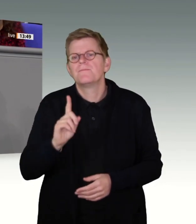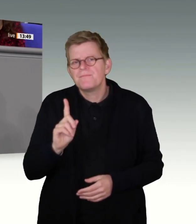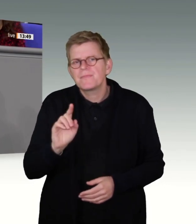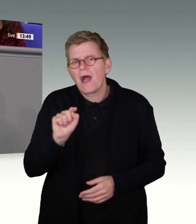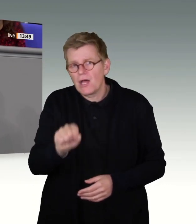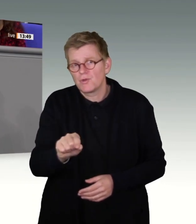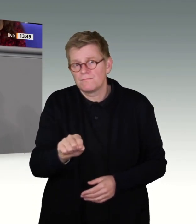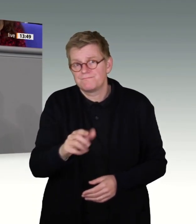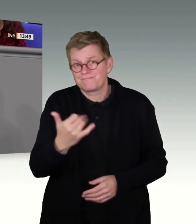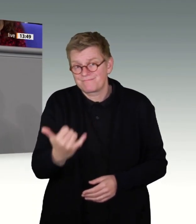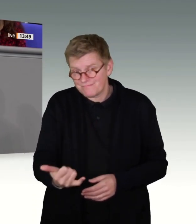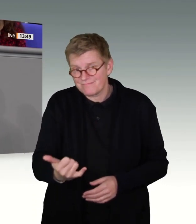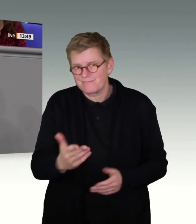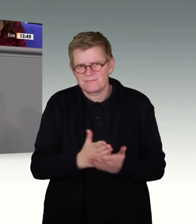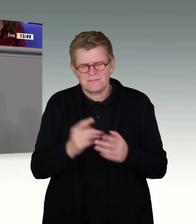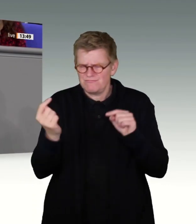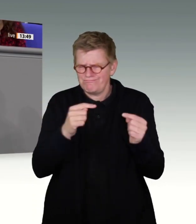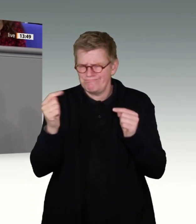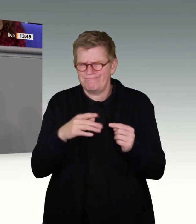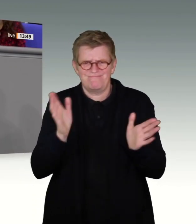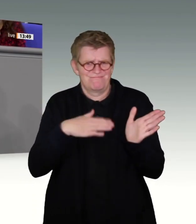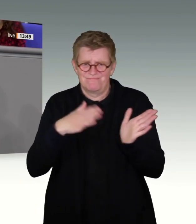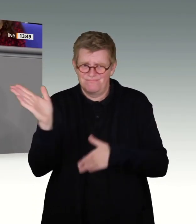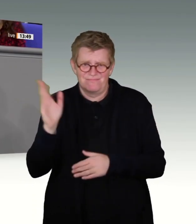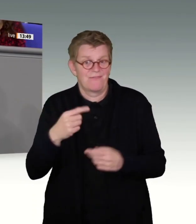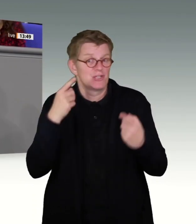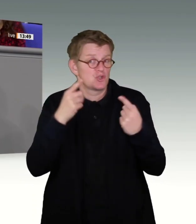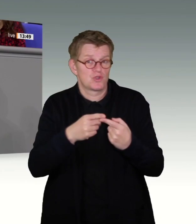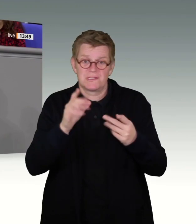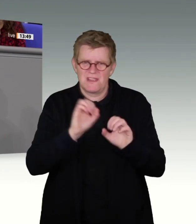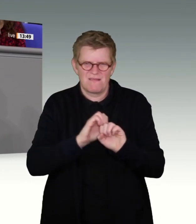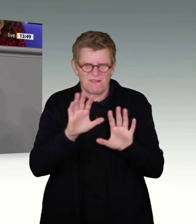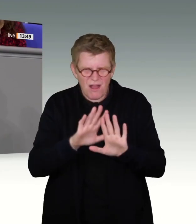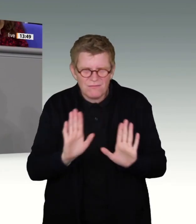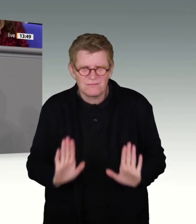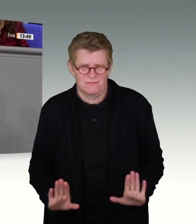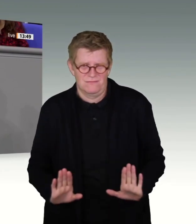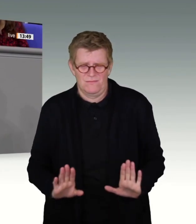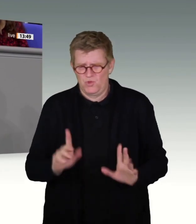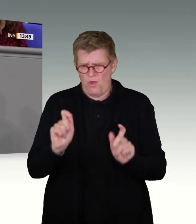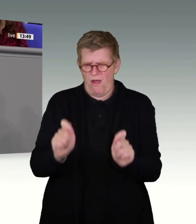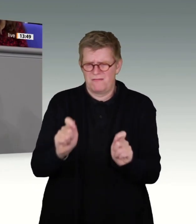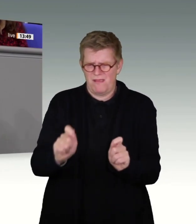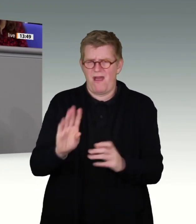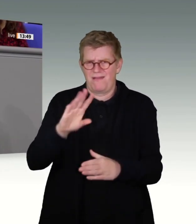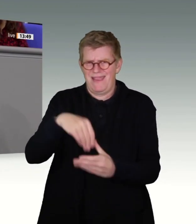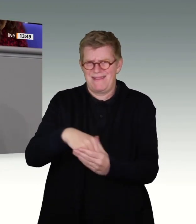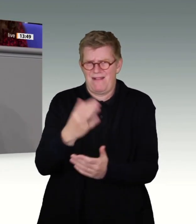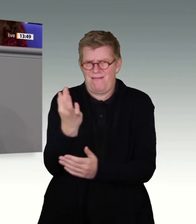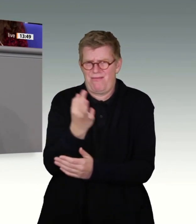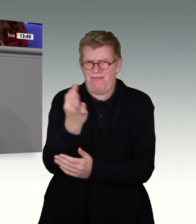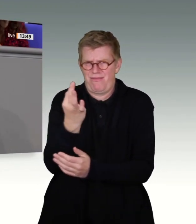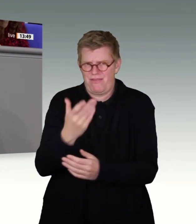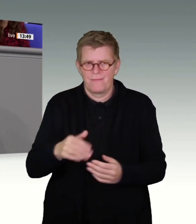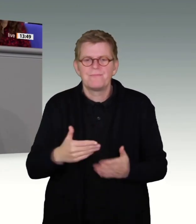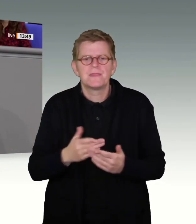Zungenschlag in dieser Debatte wirklich schräg. Wenn das Ziel so eint ist und Sie einen so dünnen Antrag stellen, dann geht es Ihnen nicht tatsächlich darum,